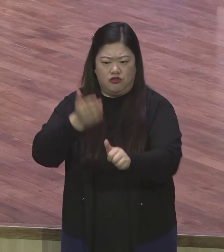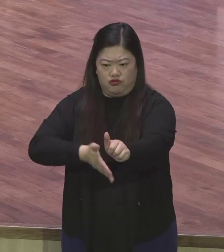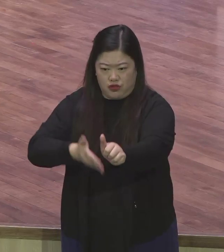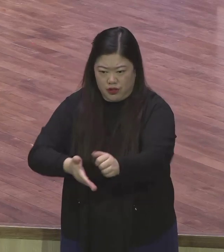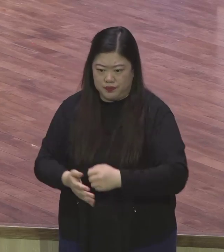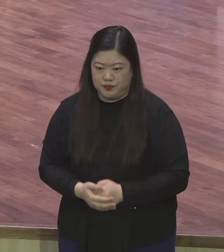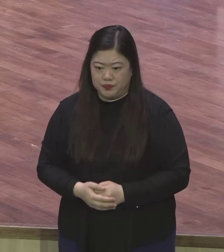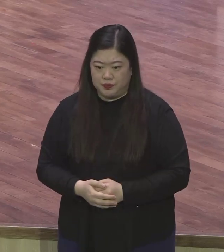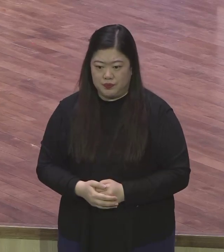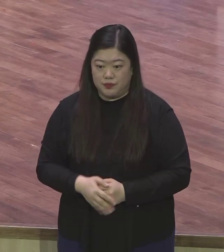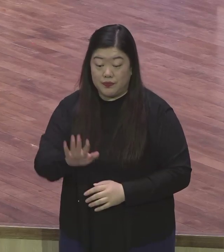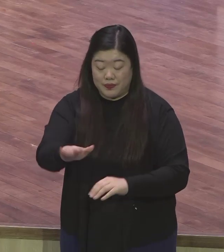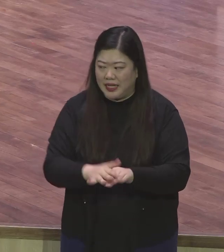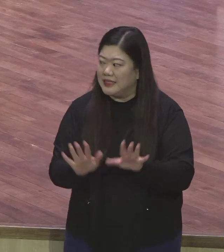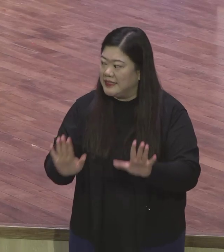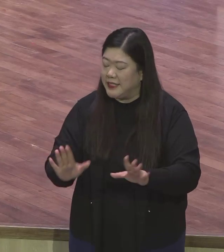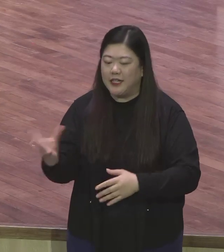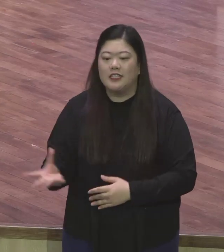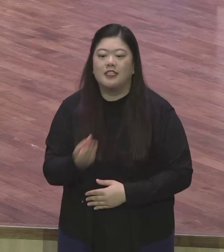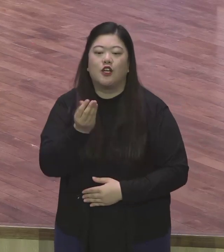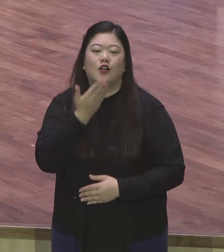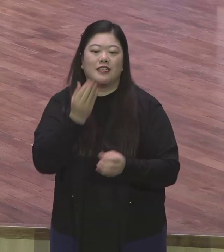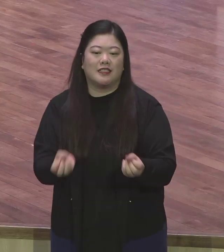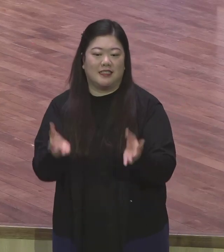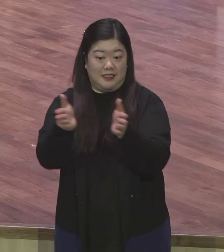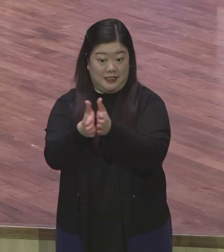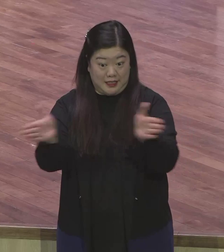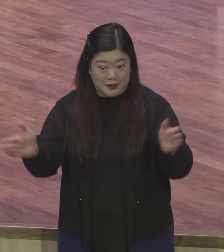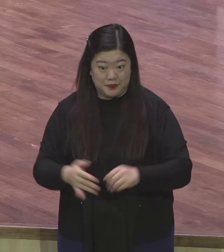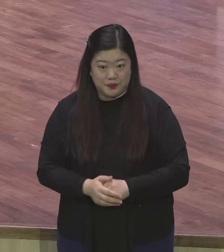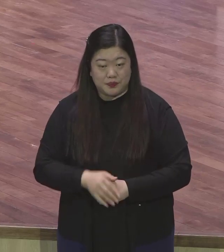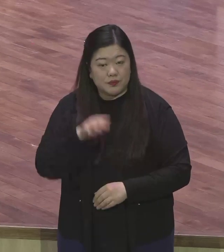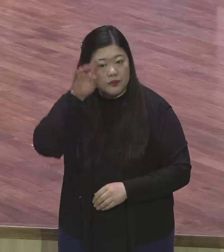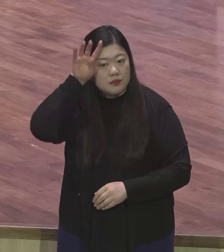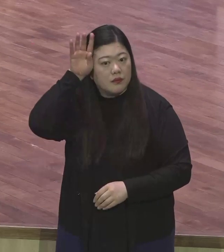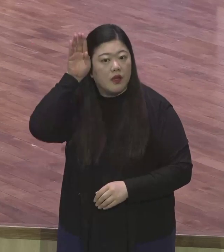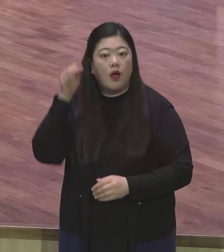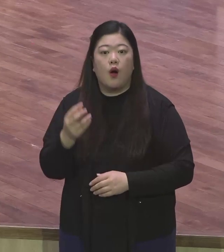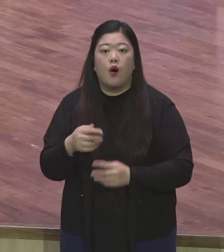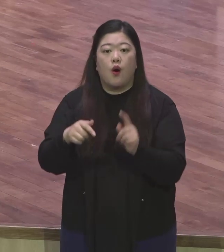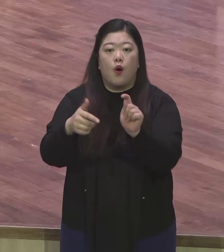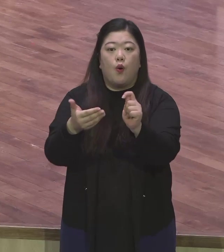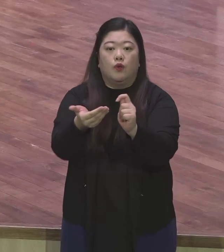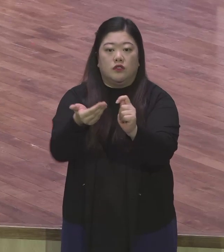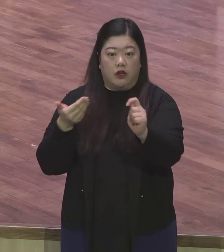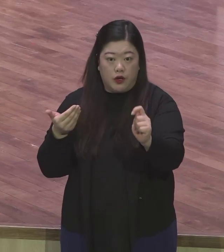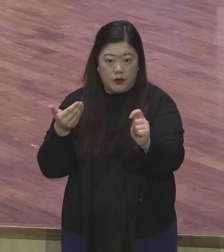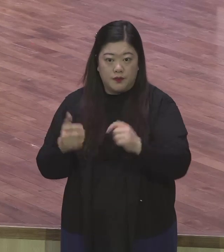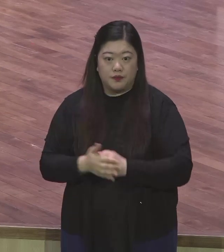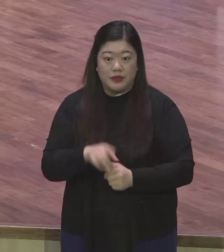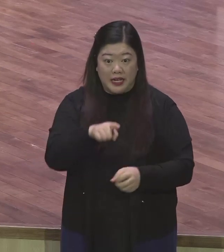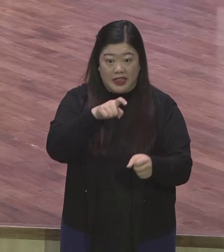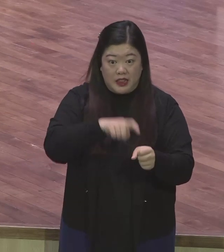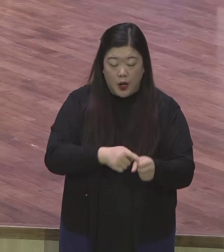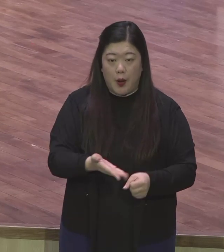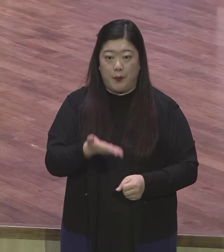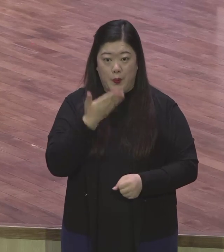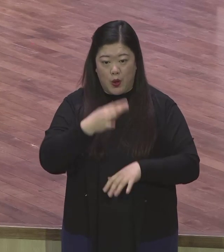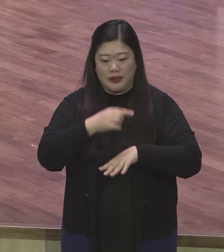보면 성찬의 본질도 여기 있어요 너희가 이 떡을 먹으며 이 잔을 마실 때마다 주의 죽으심을 그가 오실